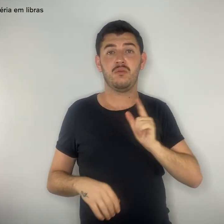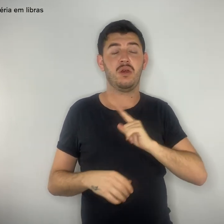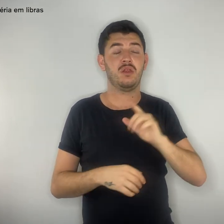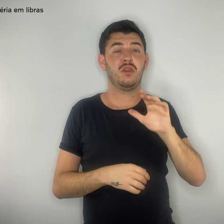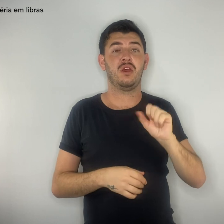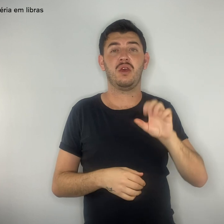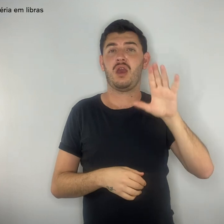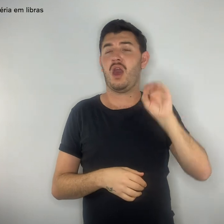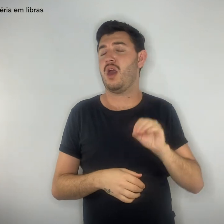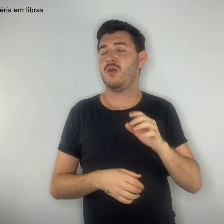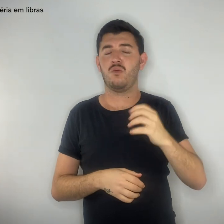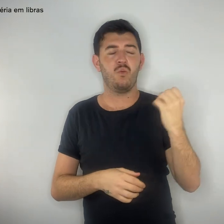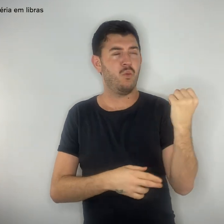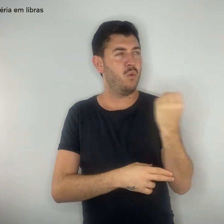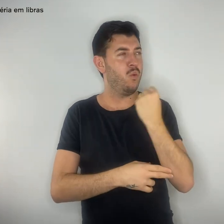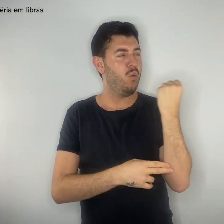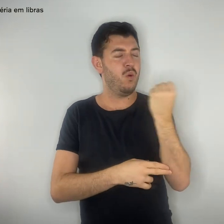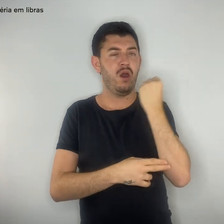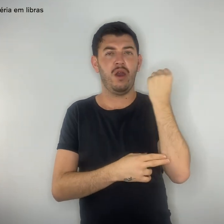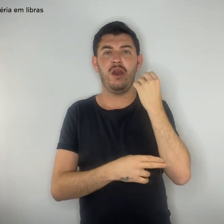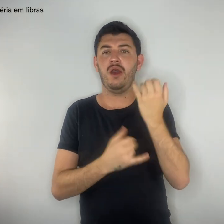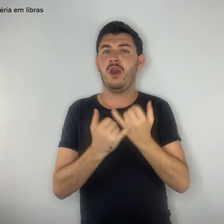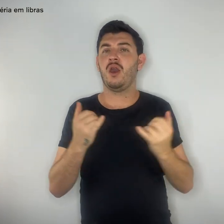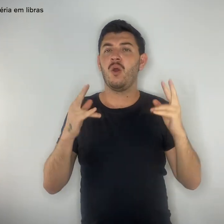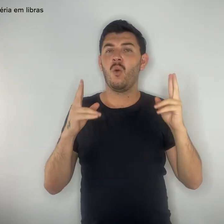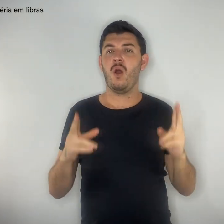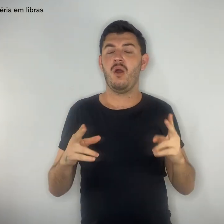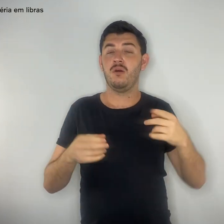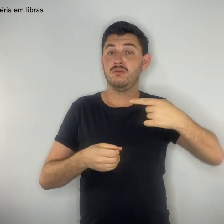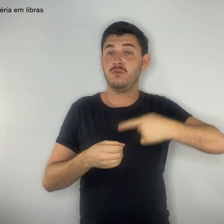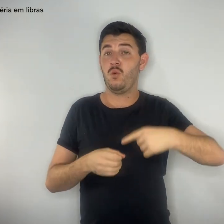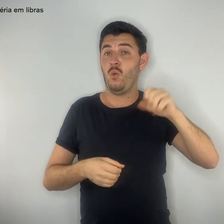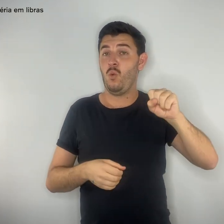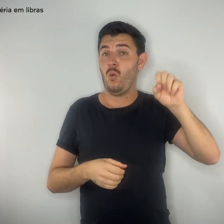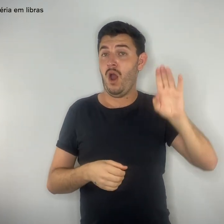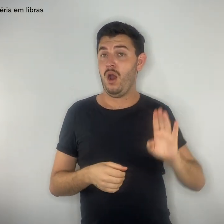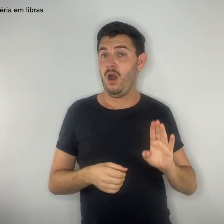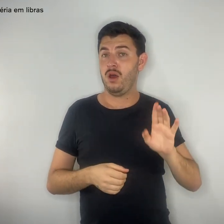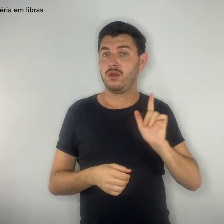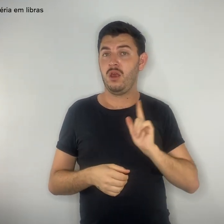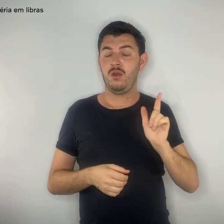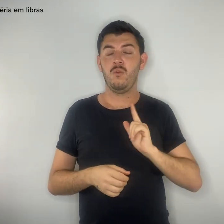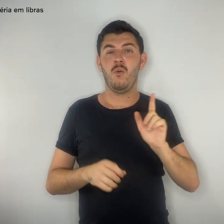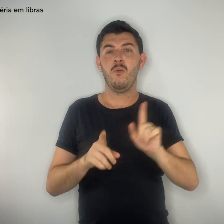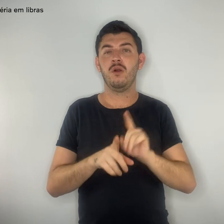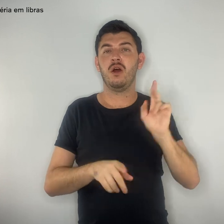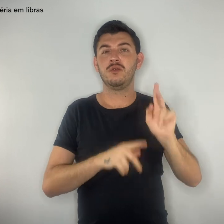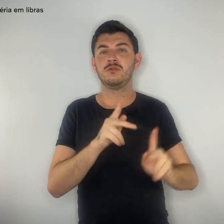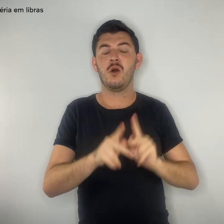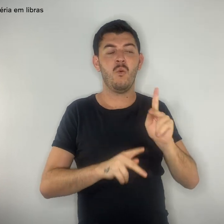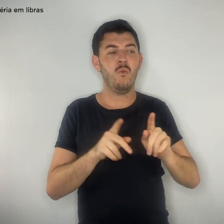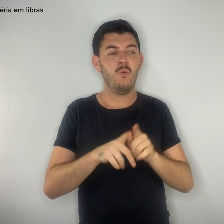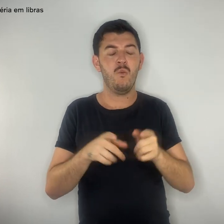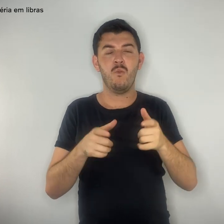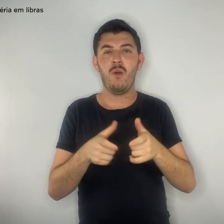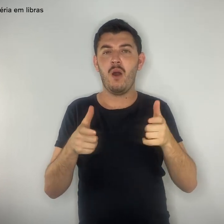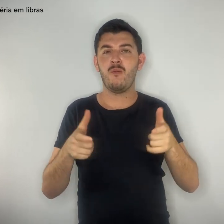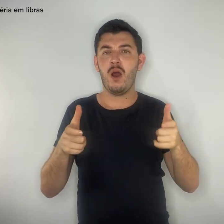graves como em São Sebastião, com uma população que cresceu muito e o Estado